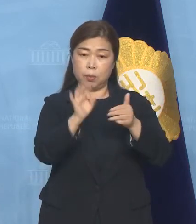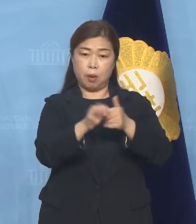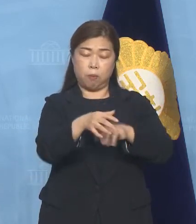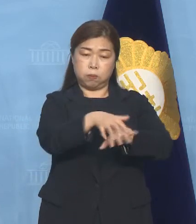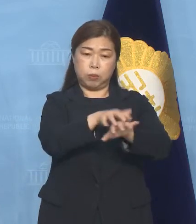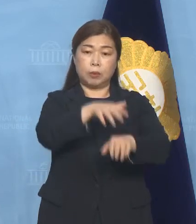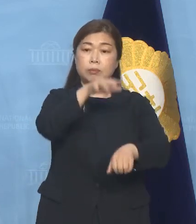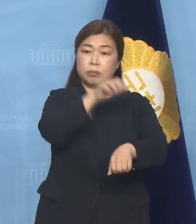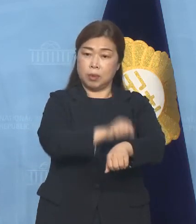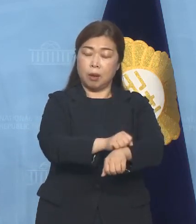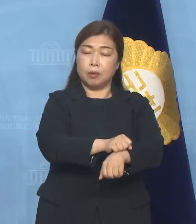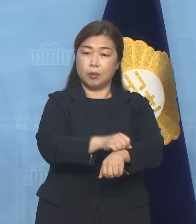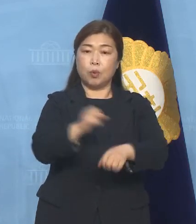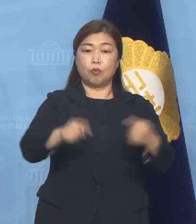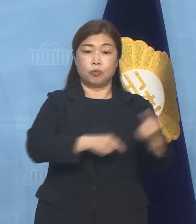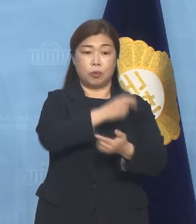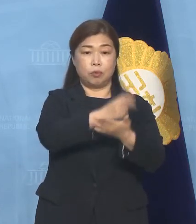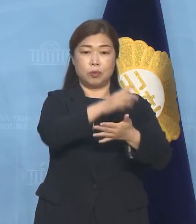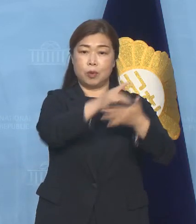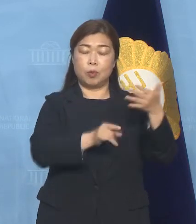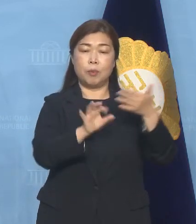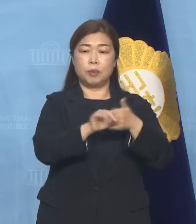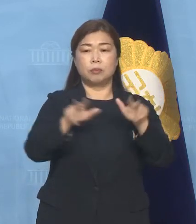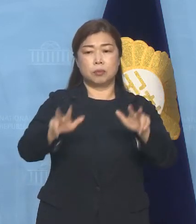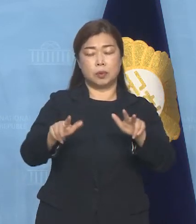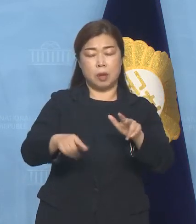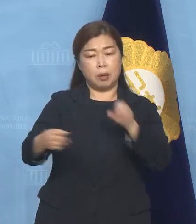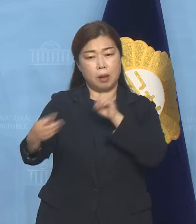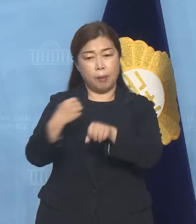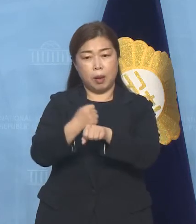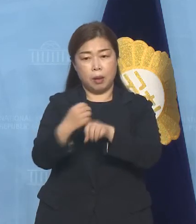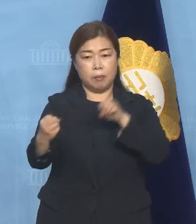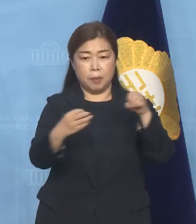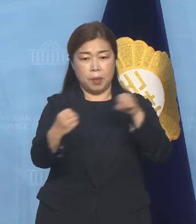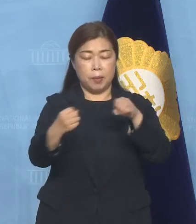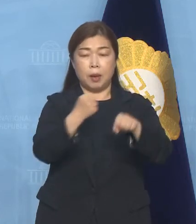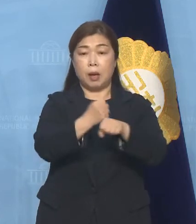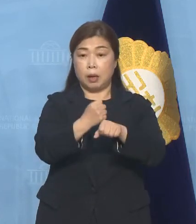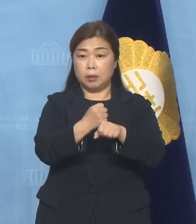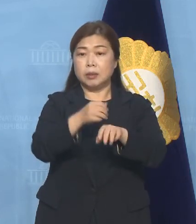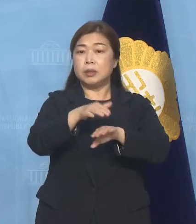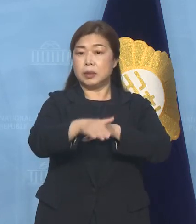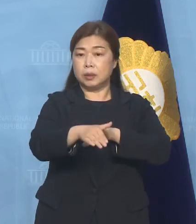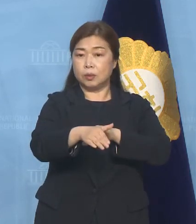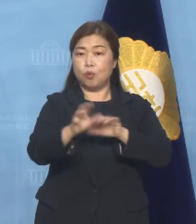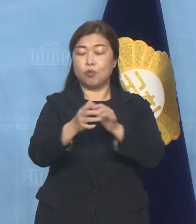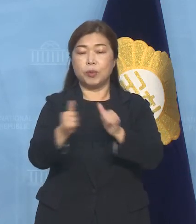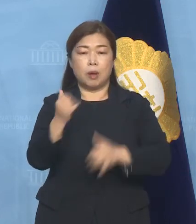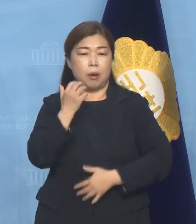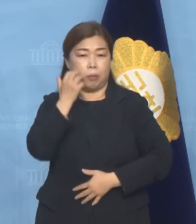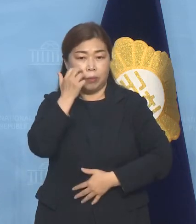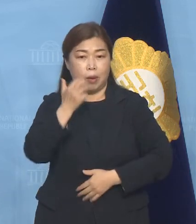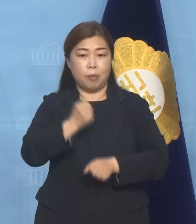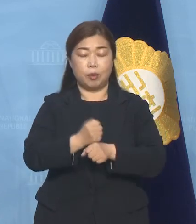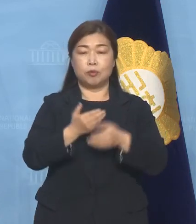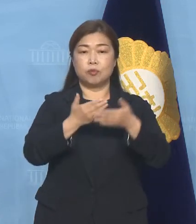조직규모이며 운영기조는 현장에서 답을 찾는 현장답구 국민을 감동시킬